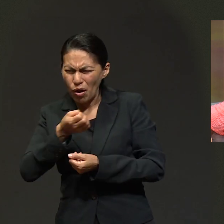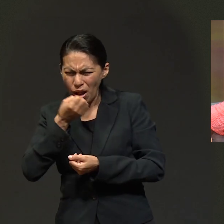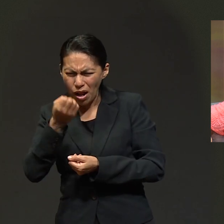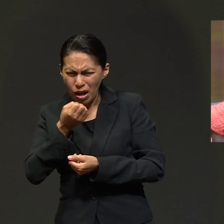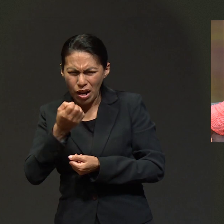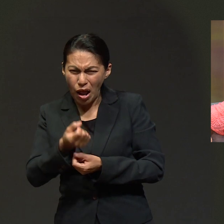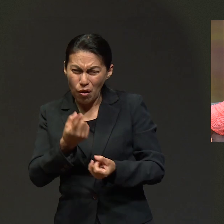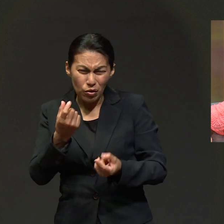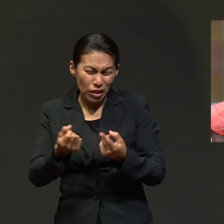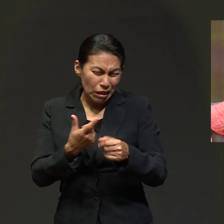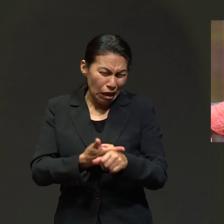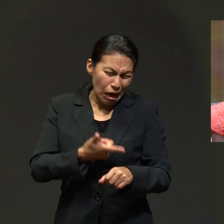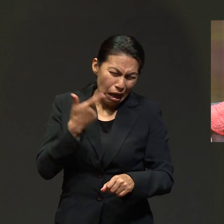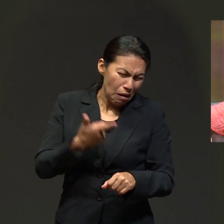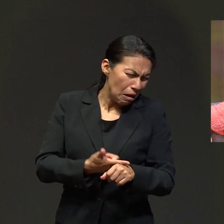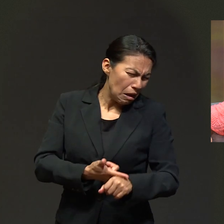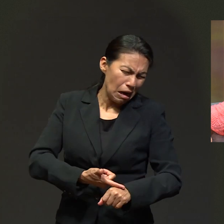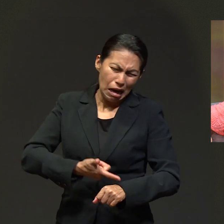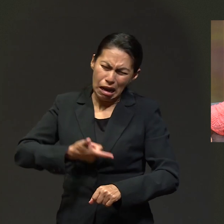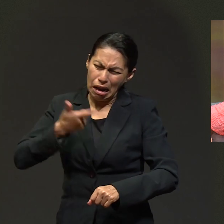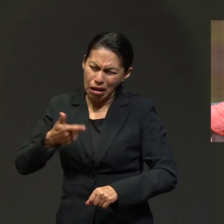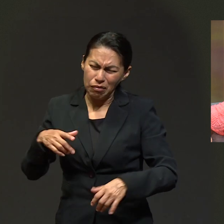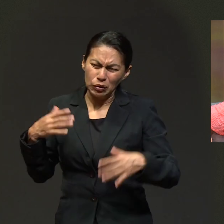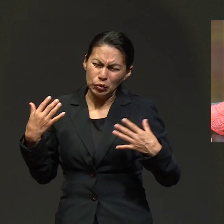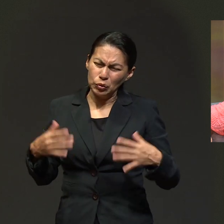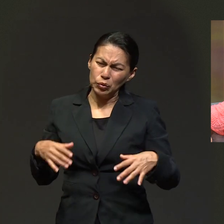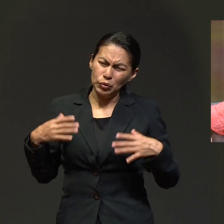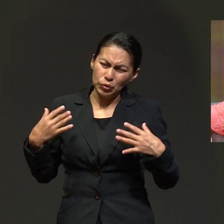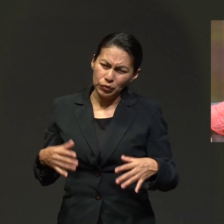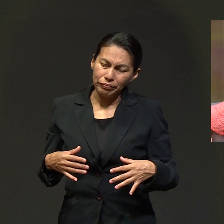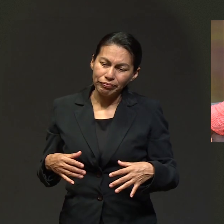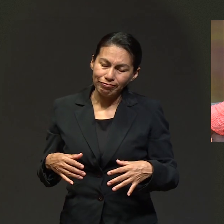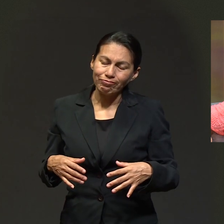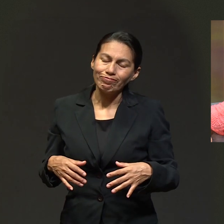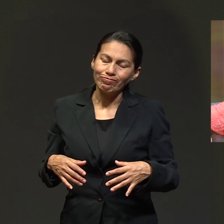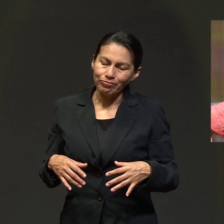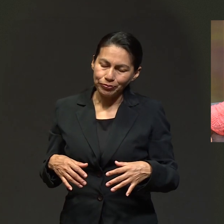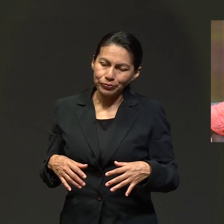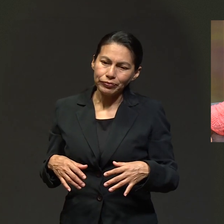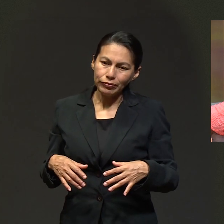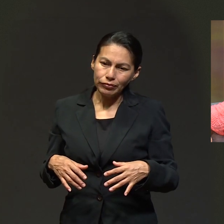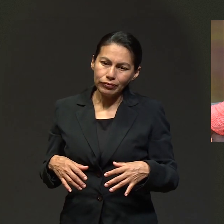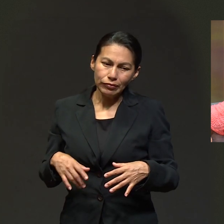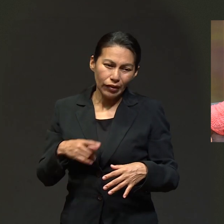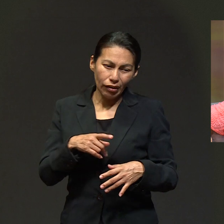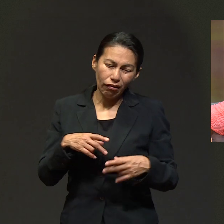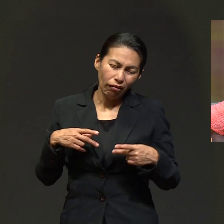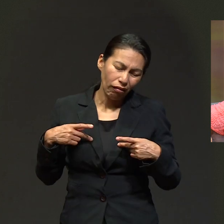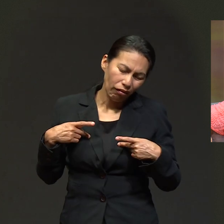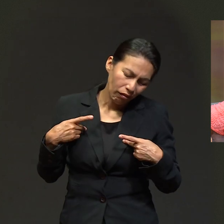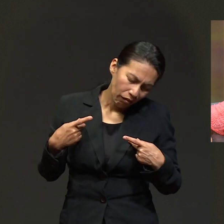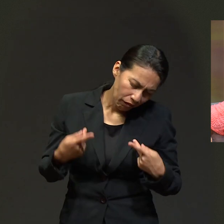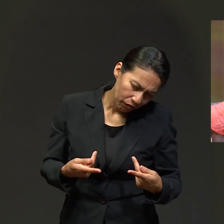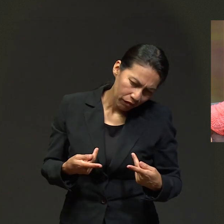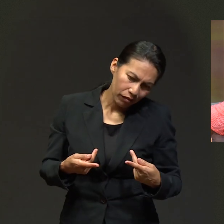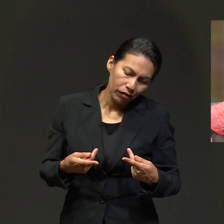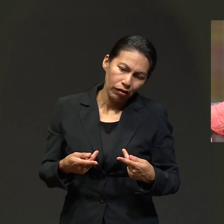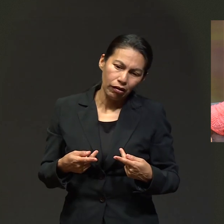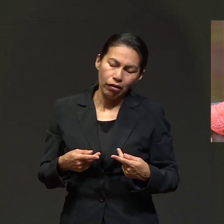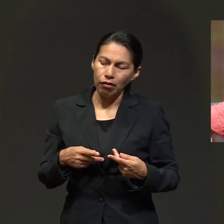tenían cáncer terminal. Y estas personas se veían muy, muy graves. Literalmente demasiado